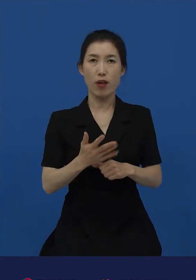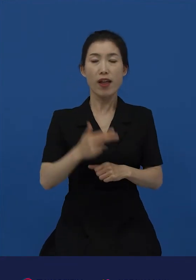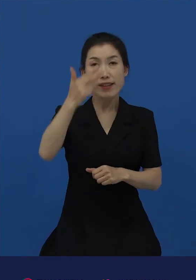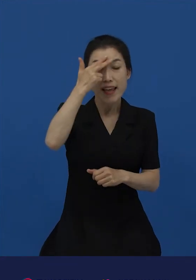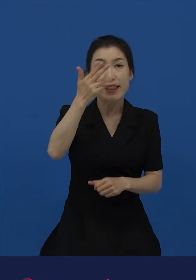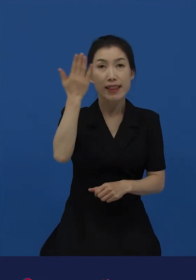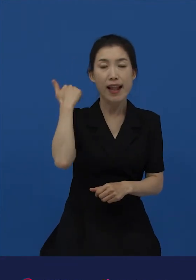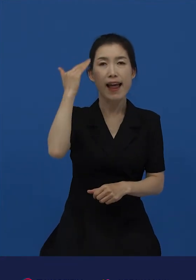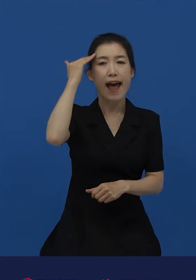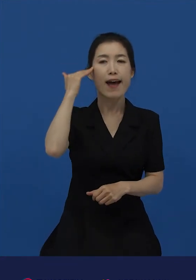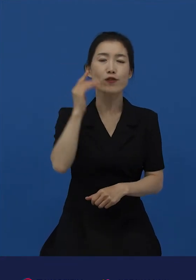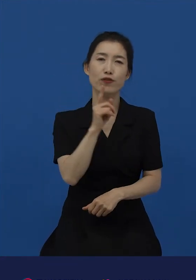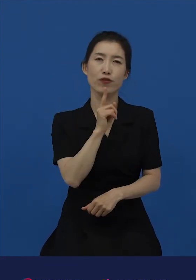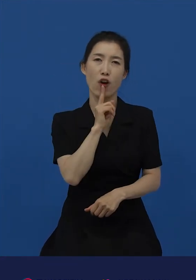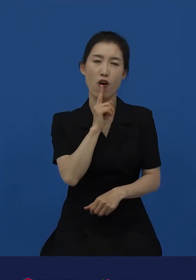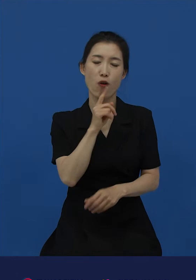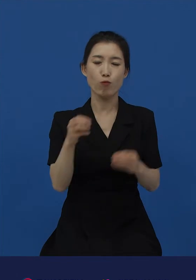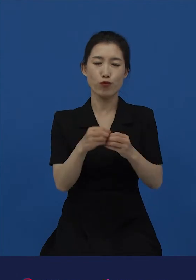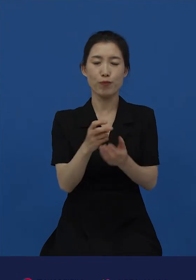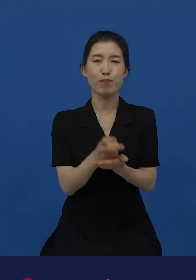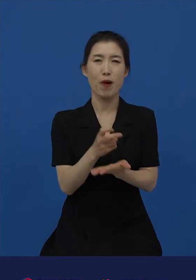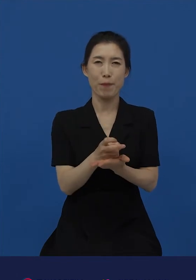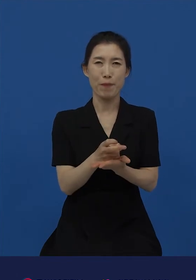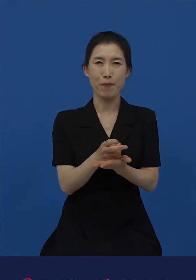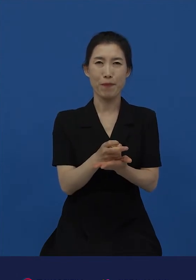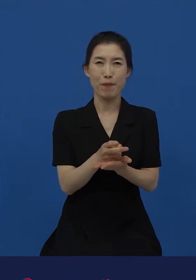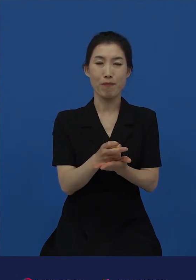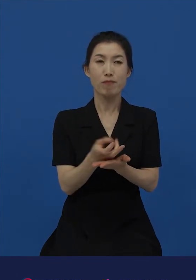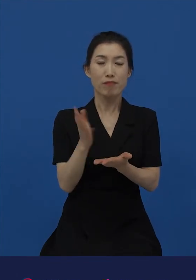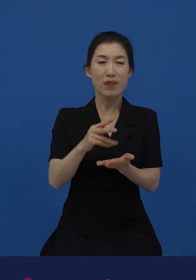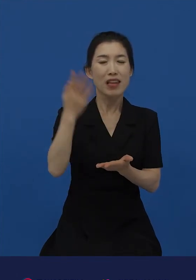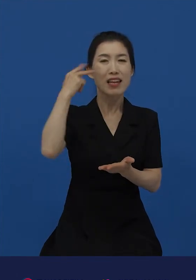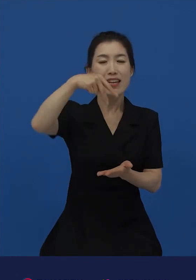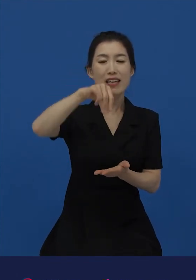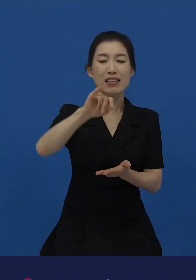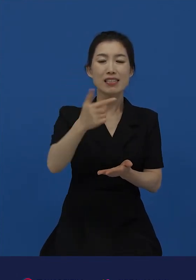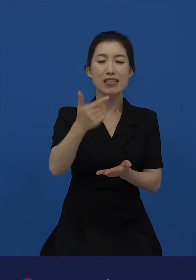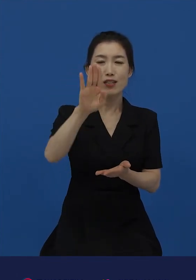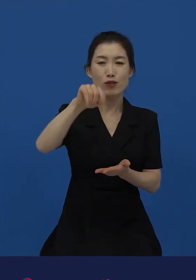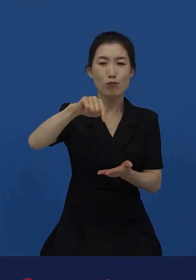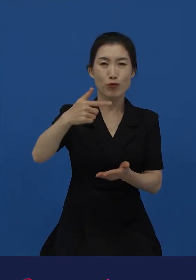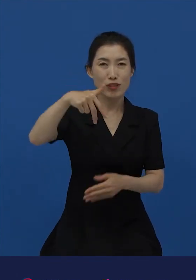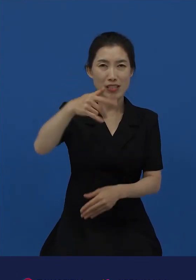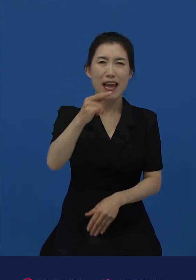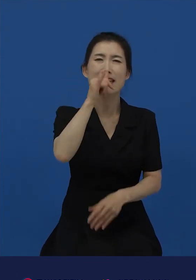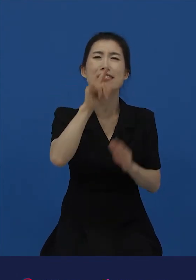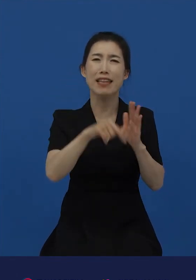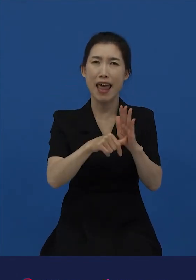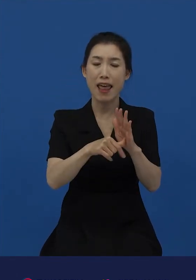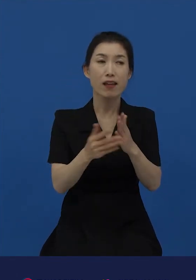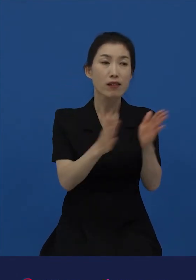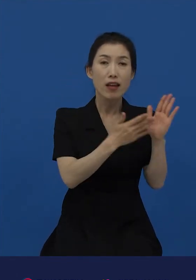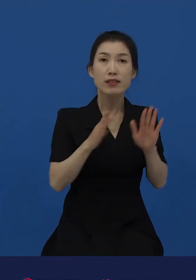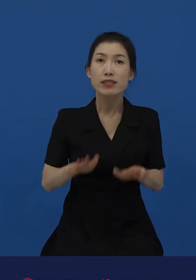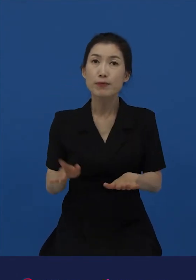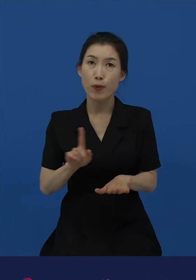그것이 그 당시 한국어의 문법이었죠. 하지만 신분제가 없어진 후에 한국어 사용자들은 그